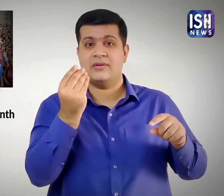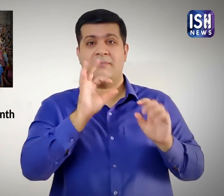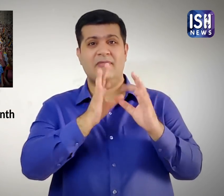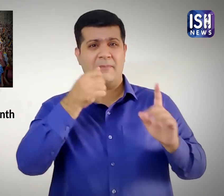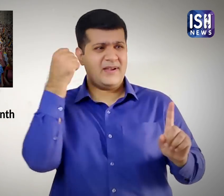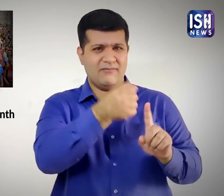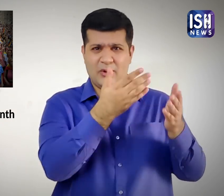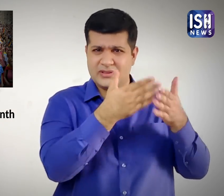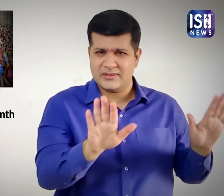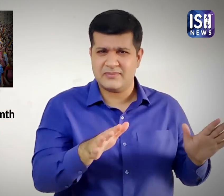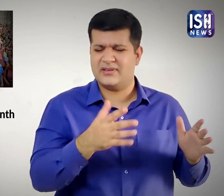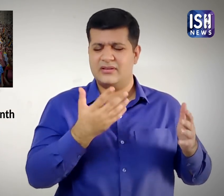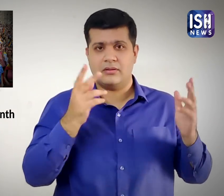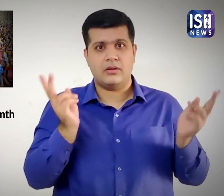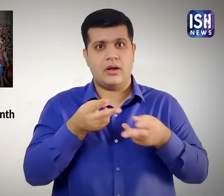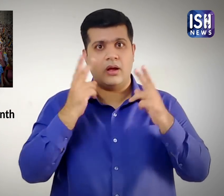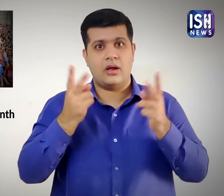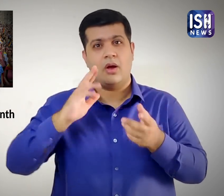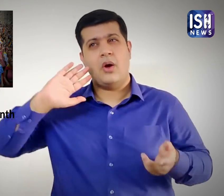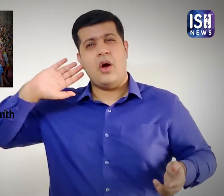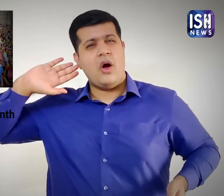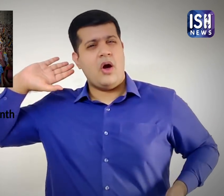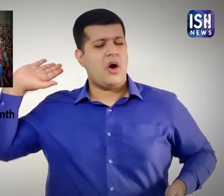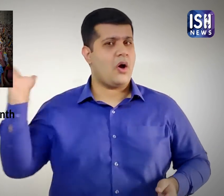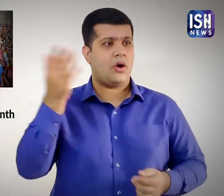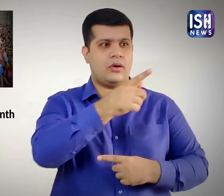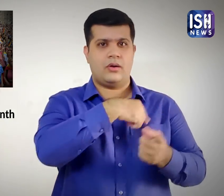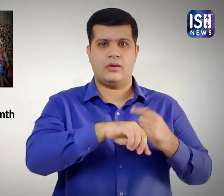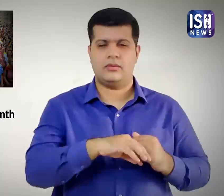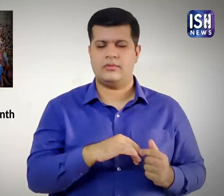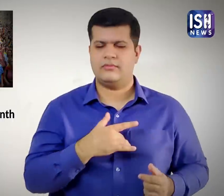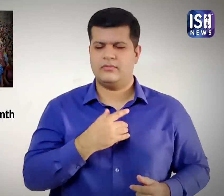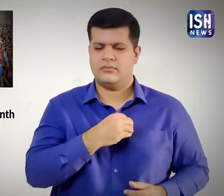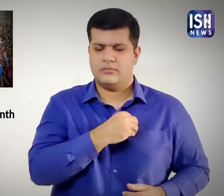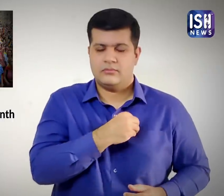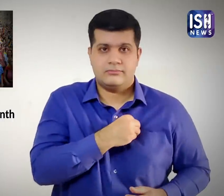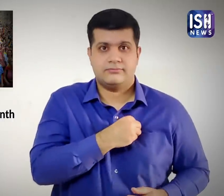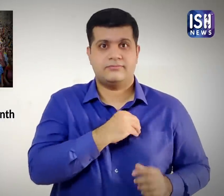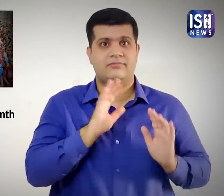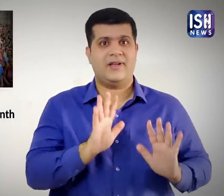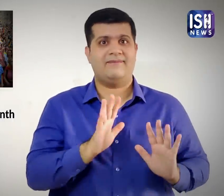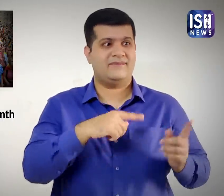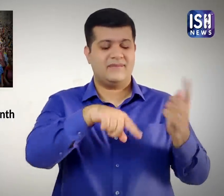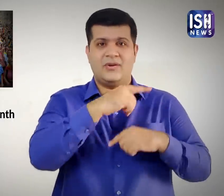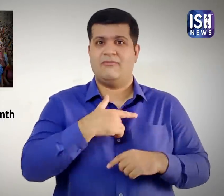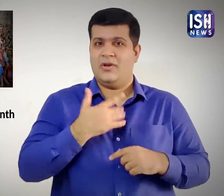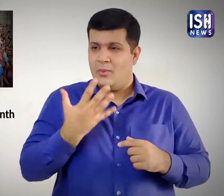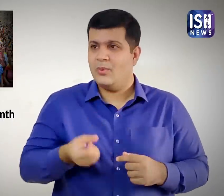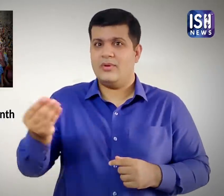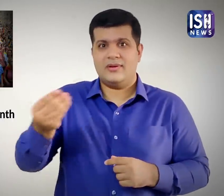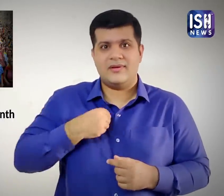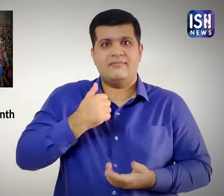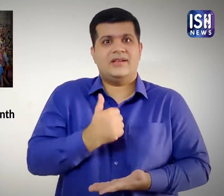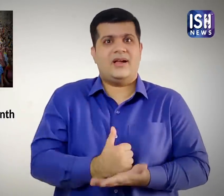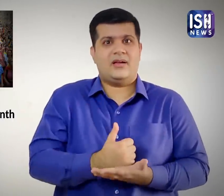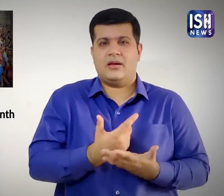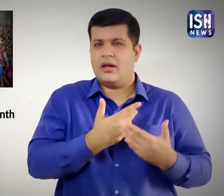परिवारों ने जबरदस्ती जोडिया तोड़ी और समुदाई को ऐसे कई अत्याचारों का सामना करना पड़ा। वे हमेशा सम्मान अधिकारों के लिए